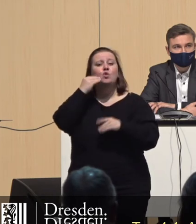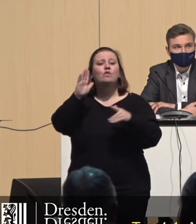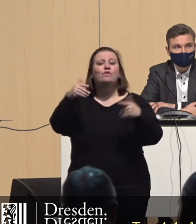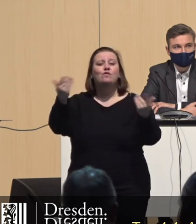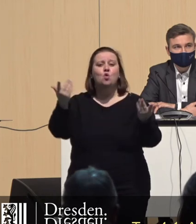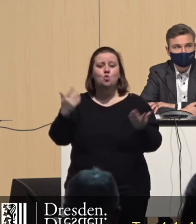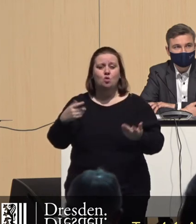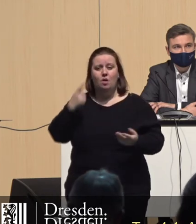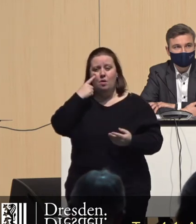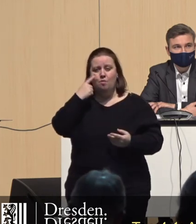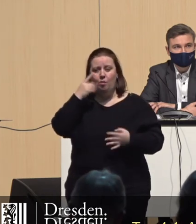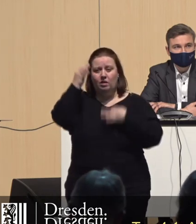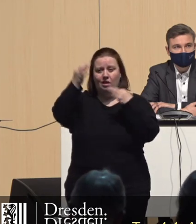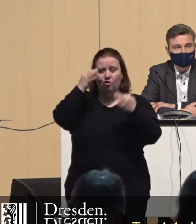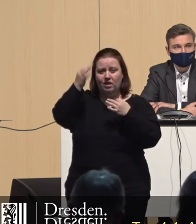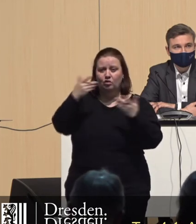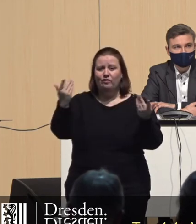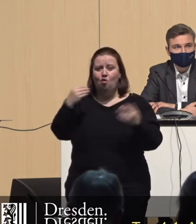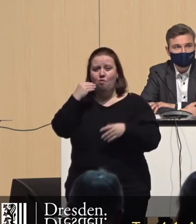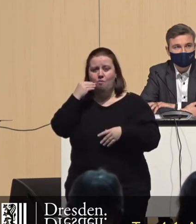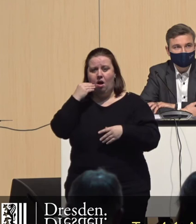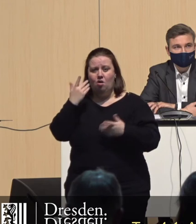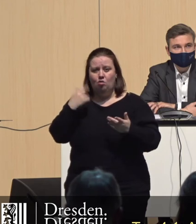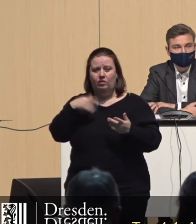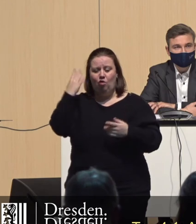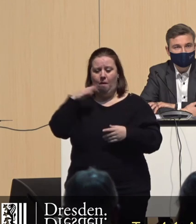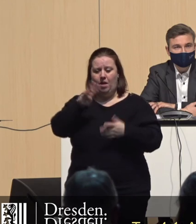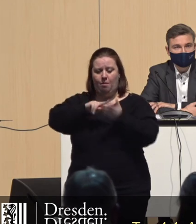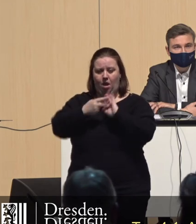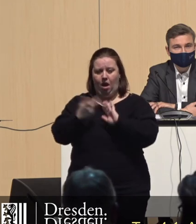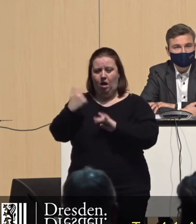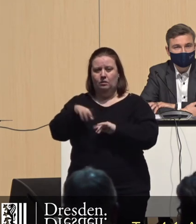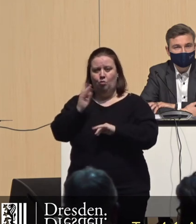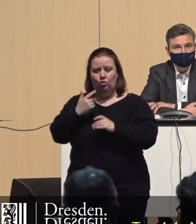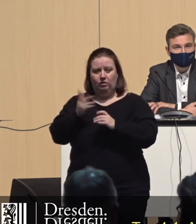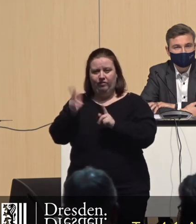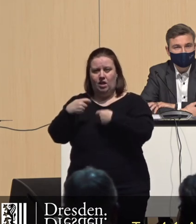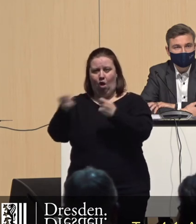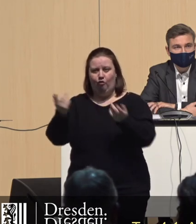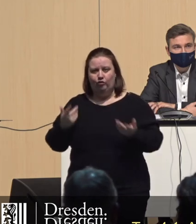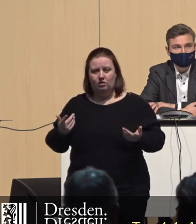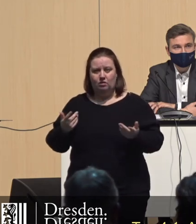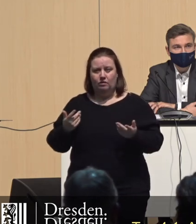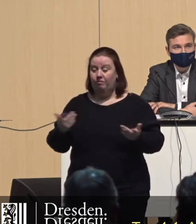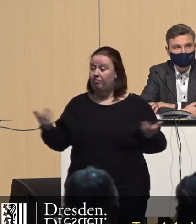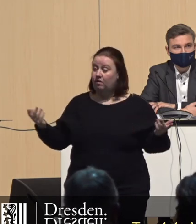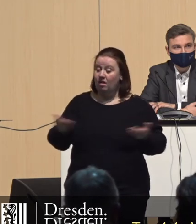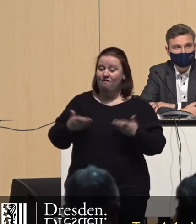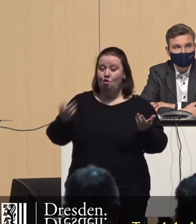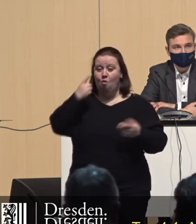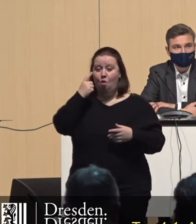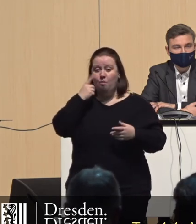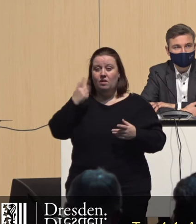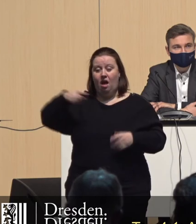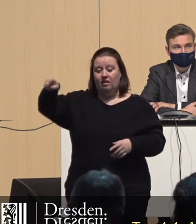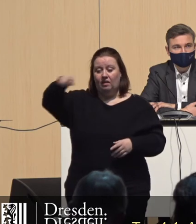Wo baut denn Immovation? Immovation hat den B-Plan, den wir vor drei Jahren erlassen haben, in der linken Stadt verkauft. Wo drehen sich denn die